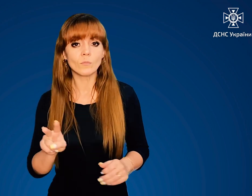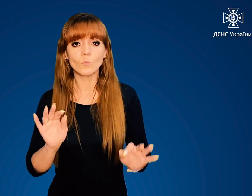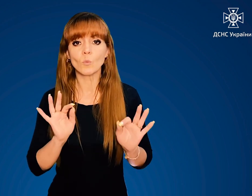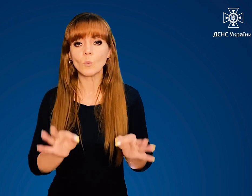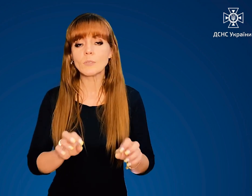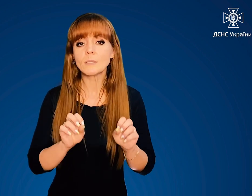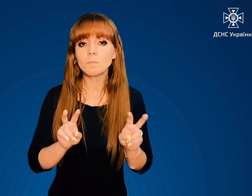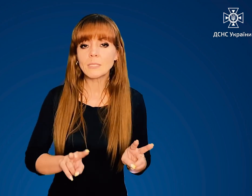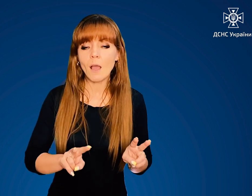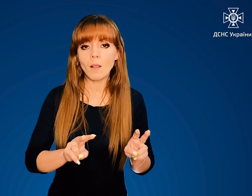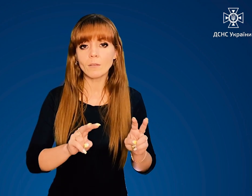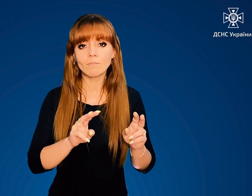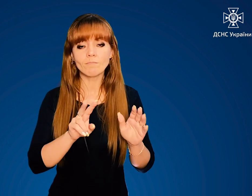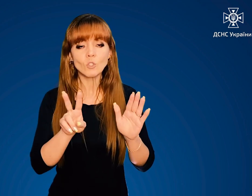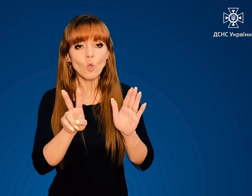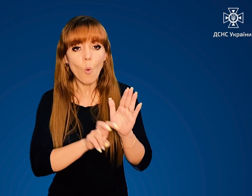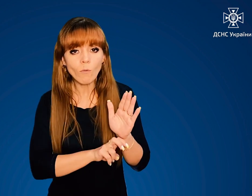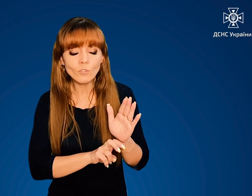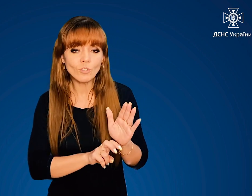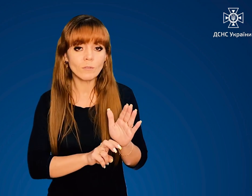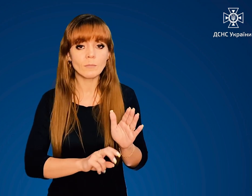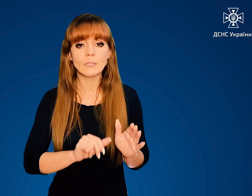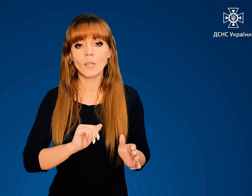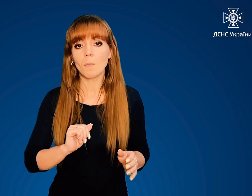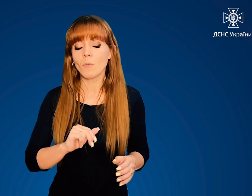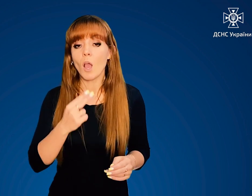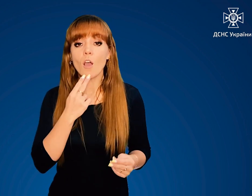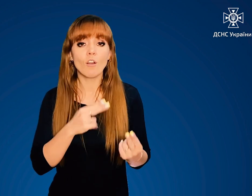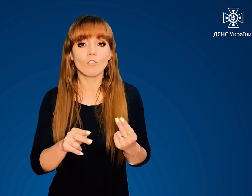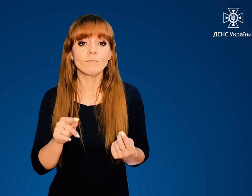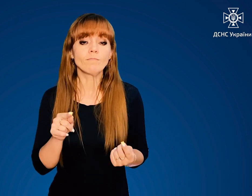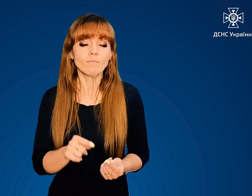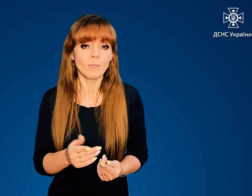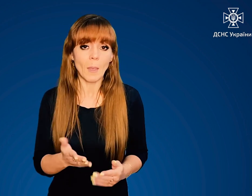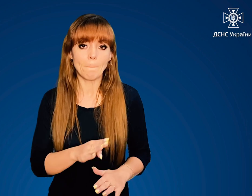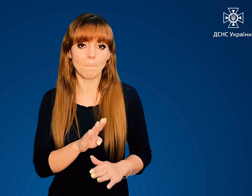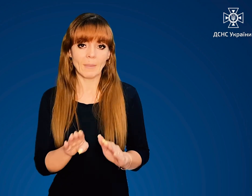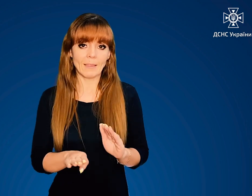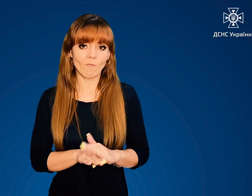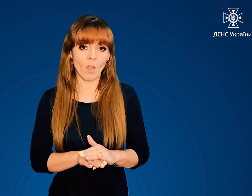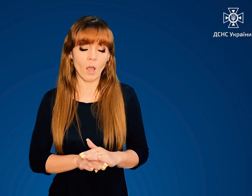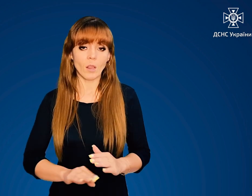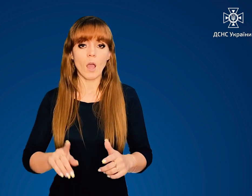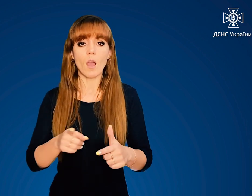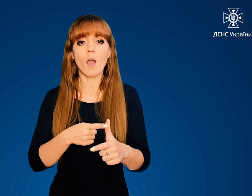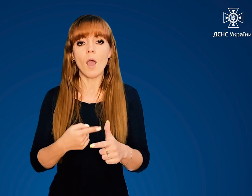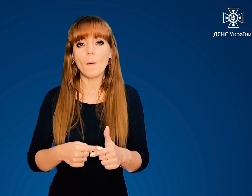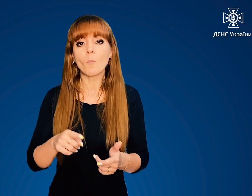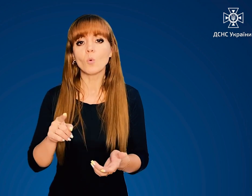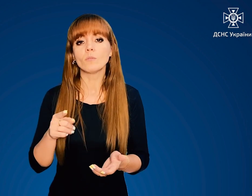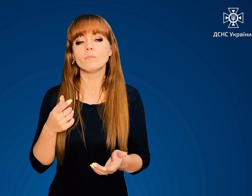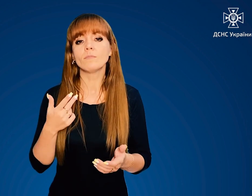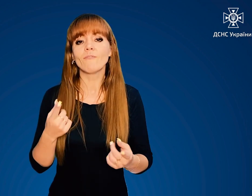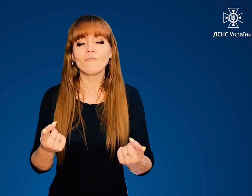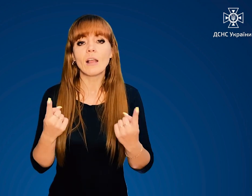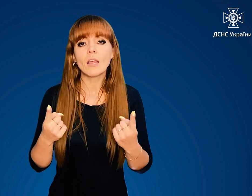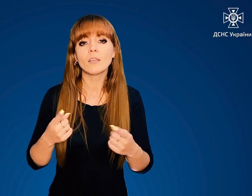спеціально обладнаного сховища, найкраще підійде підвал або центр великих бетонних